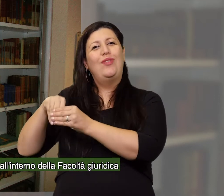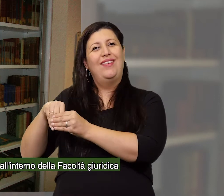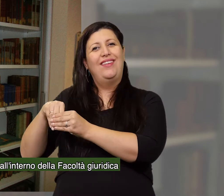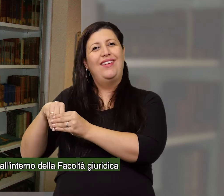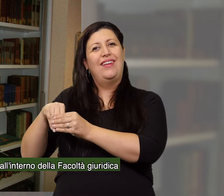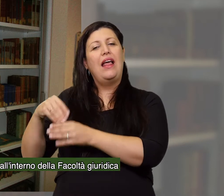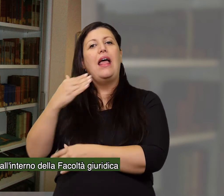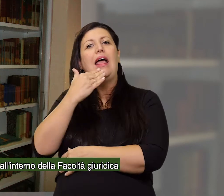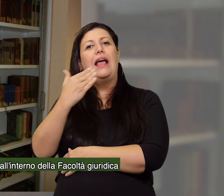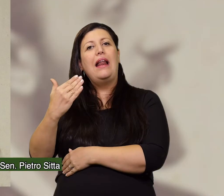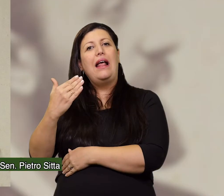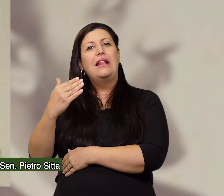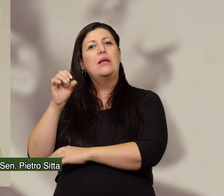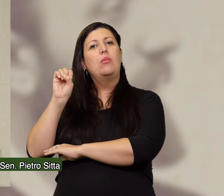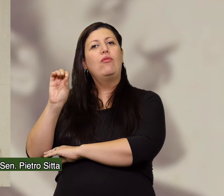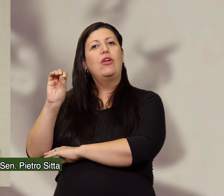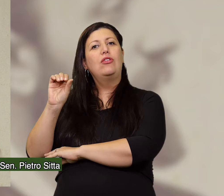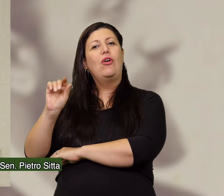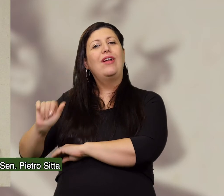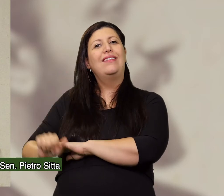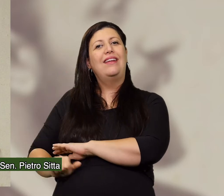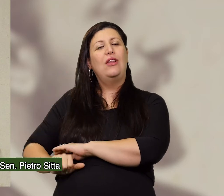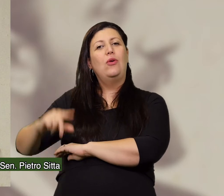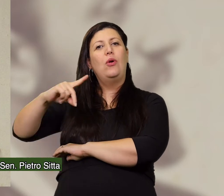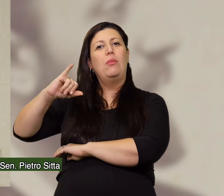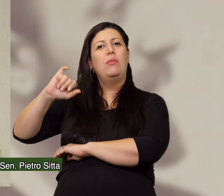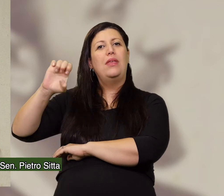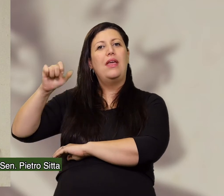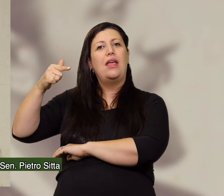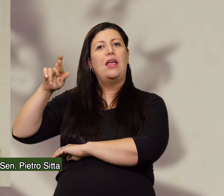Giuridica dal professor-senator Pietro Sitta,